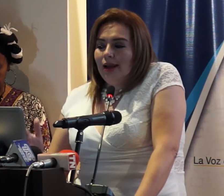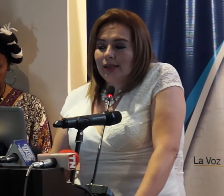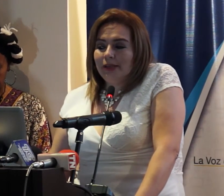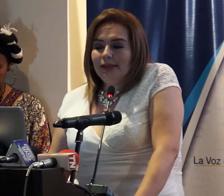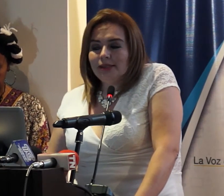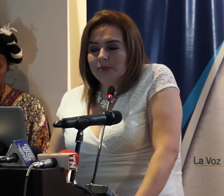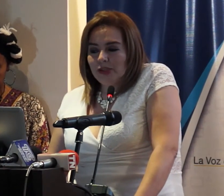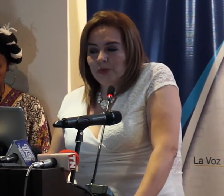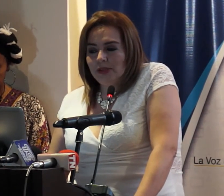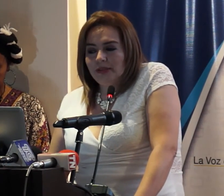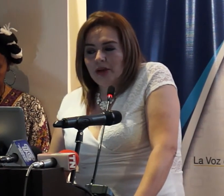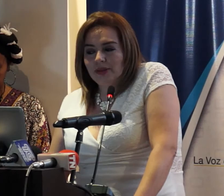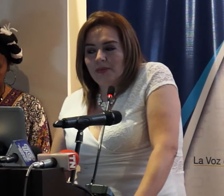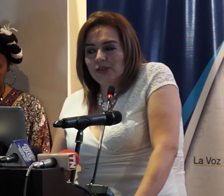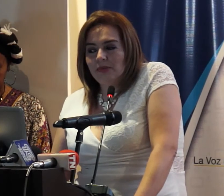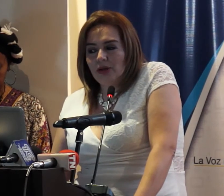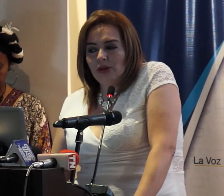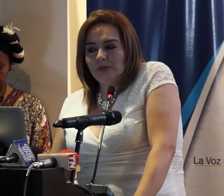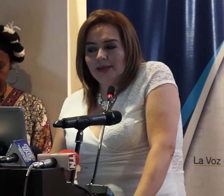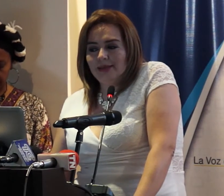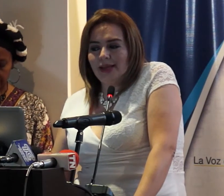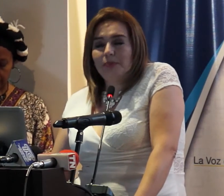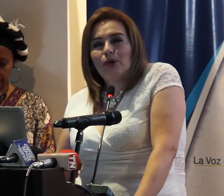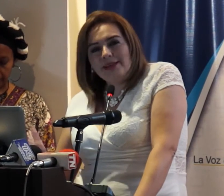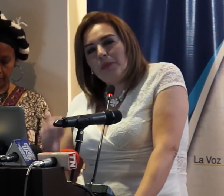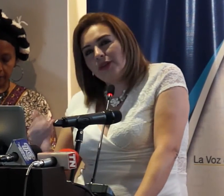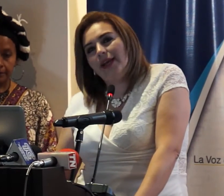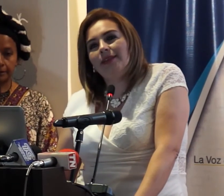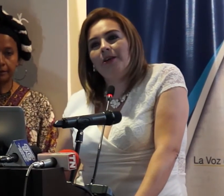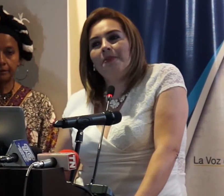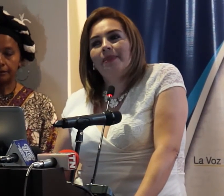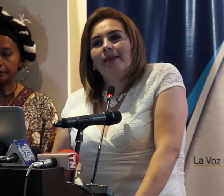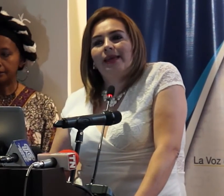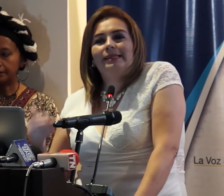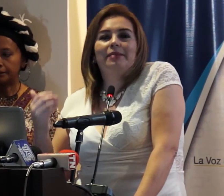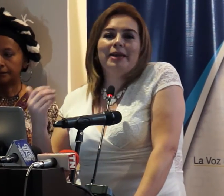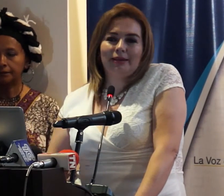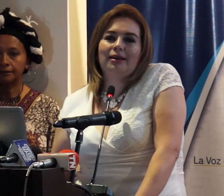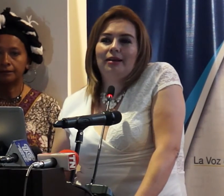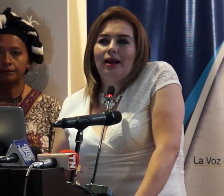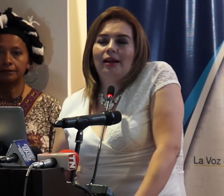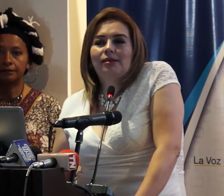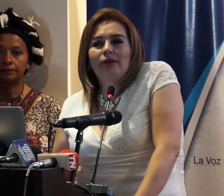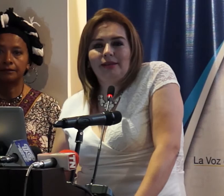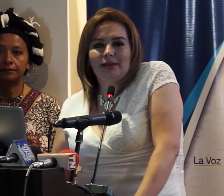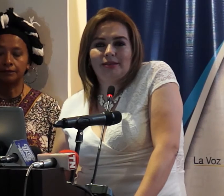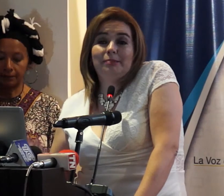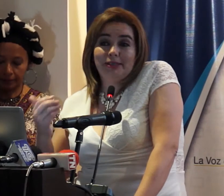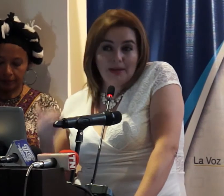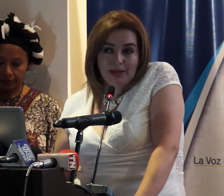las advertencias de espacio publicitario entre marzo y mayo del 2016 porque es importante que se advierta a las